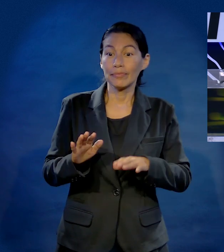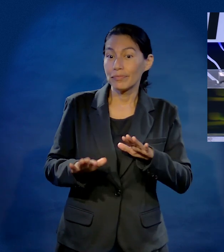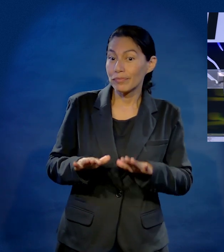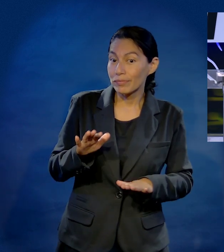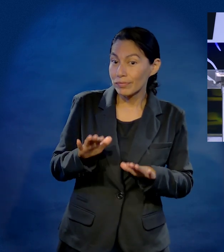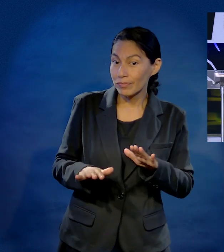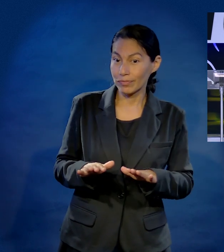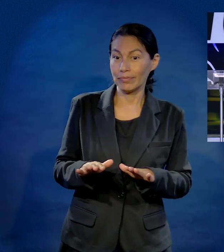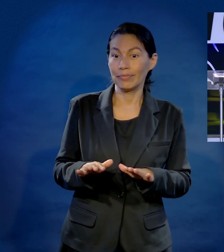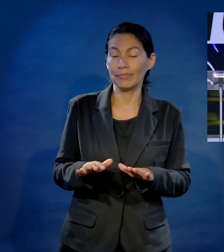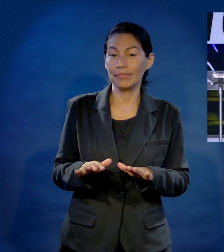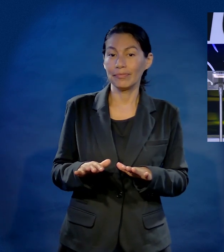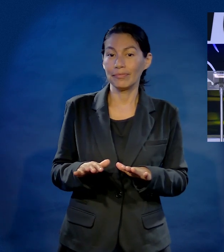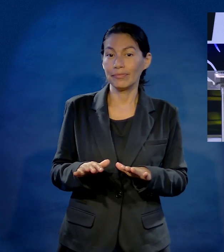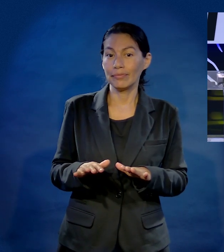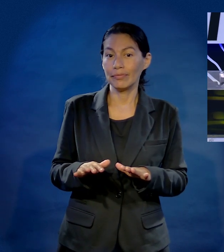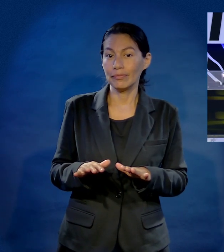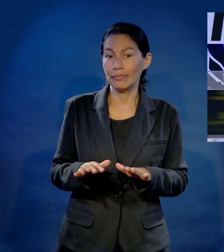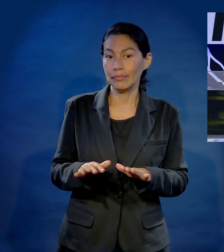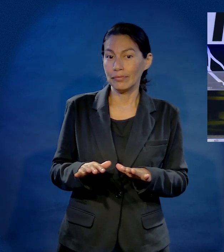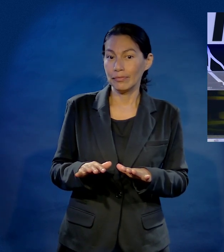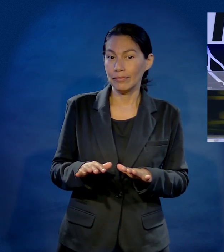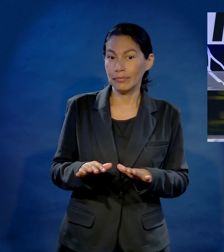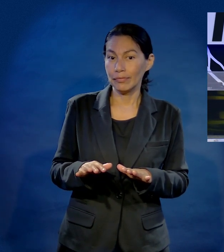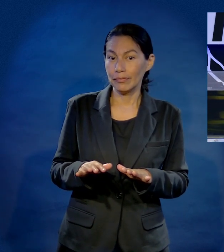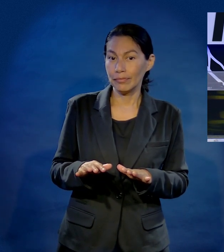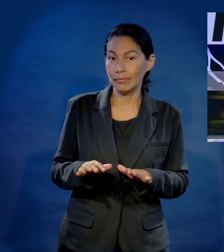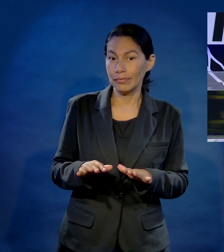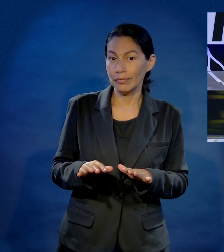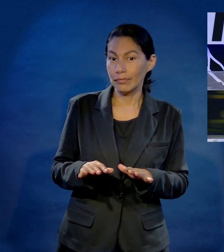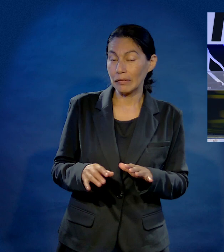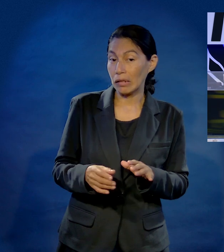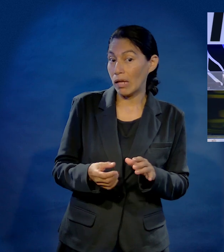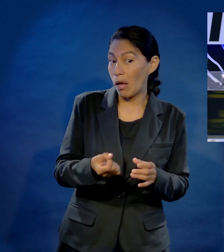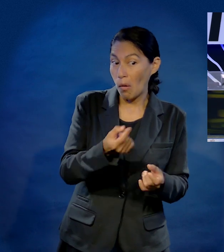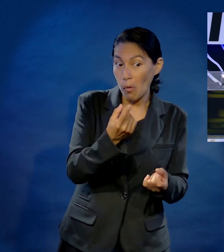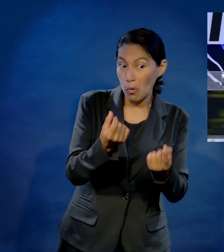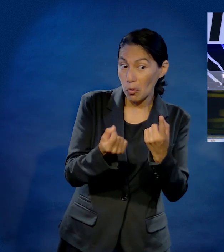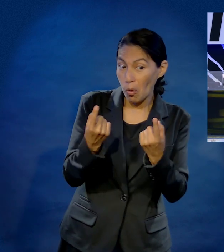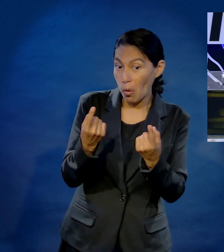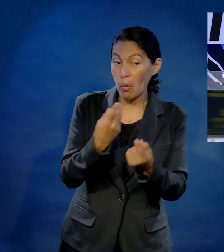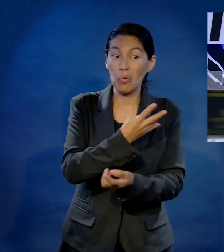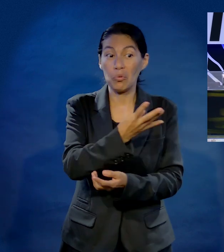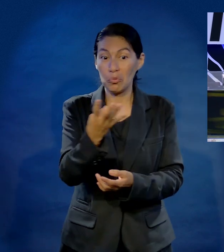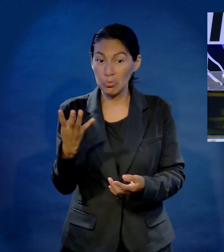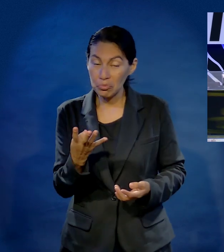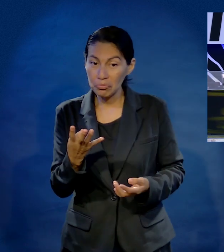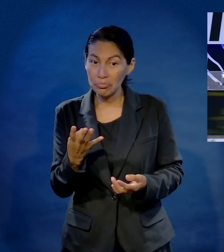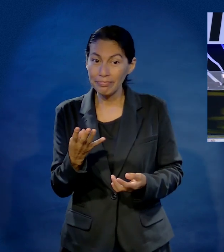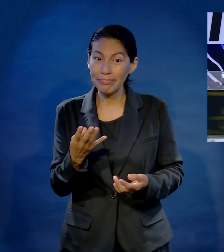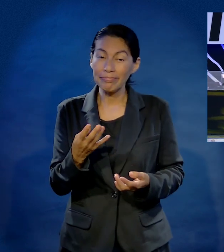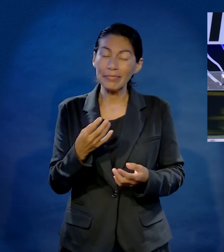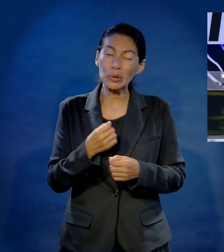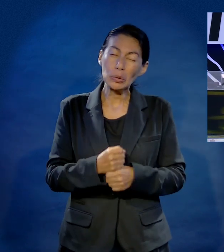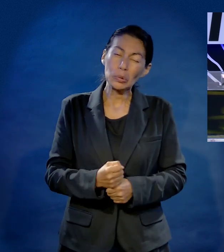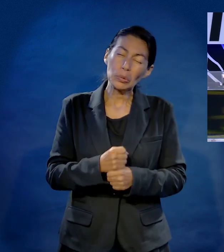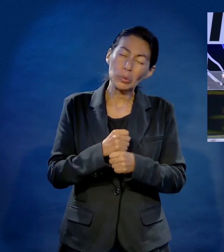Y en algún momento de la vida, todos en esta universidad vamos a pasar alguna pena de amor, o casi todos.